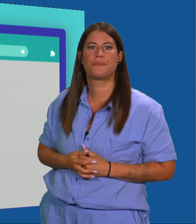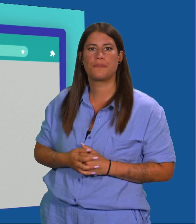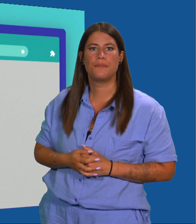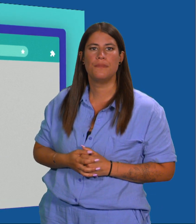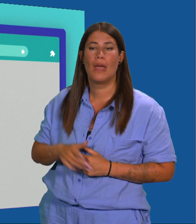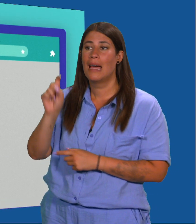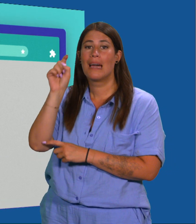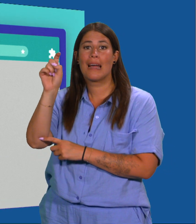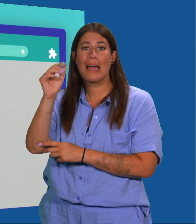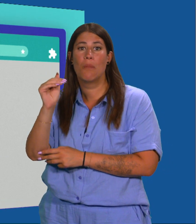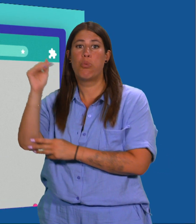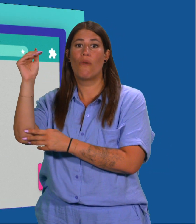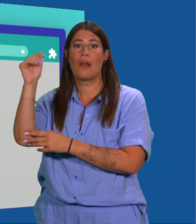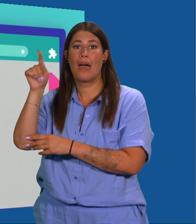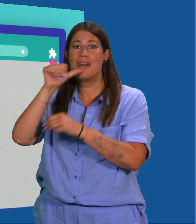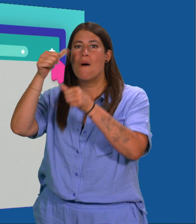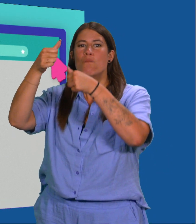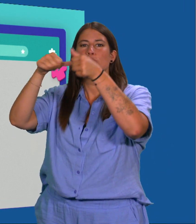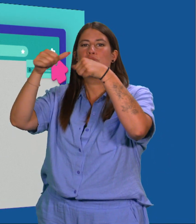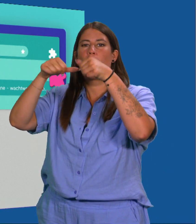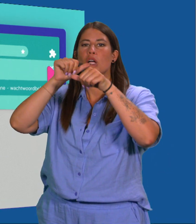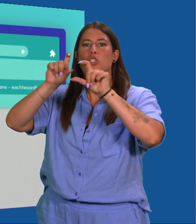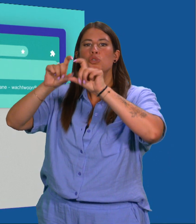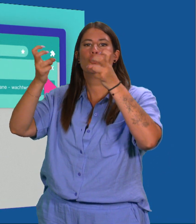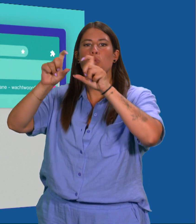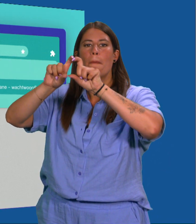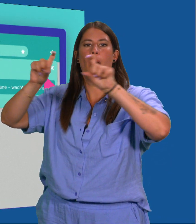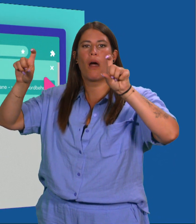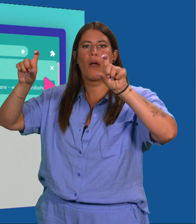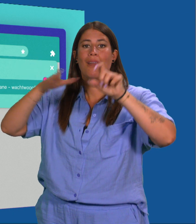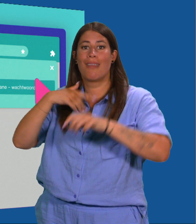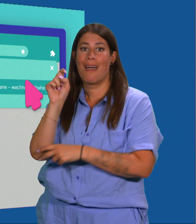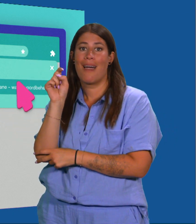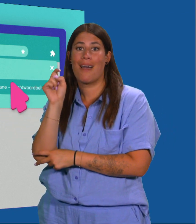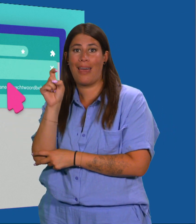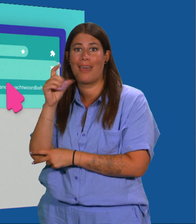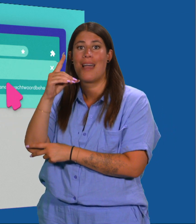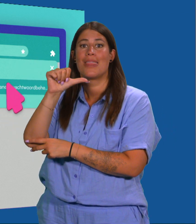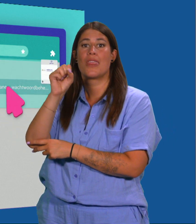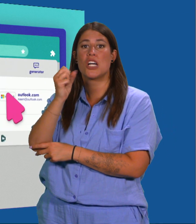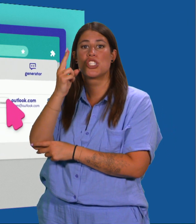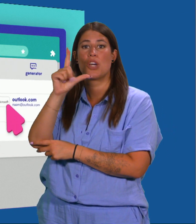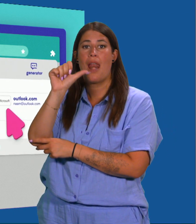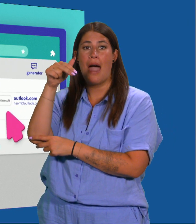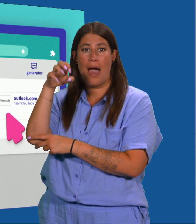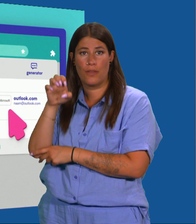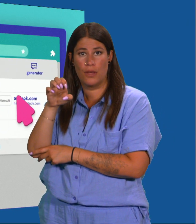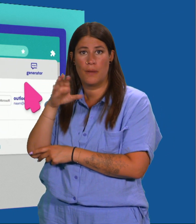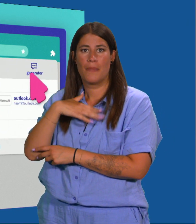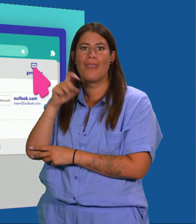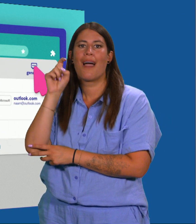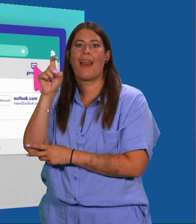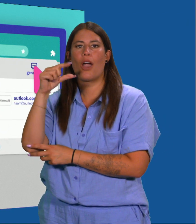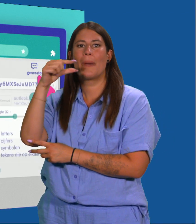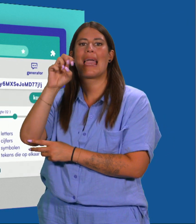Klik bovenaan op het puzzelstuk in de zoekbalk. Klik daarna op Dashlane. Klik op